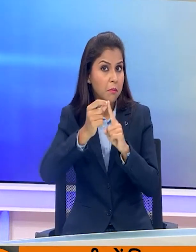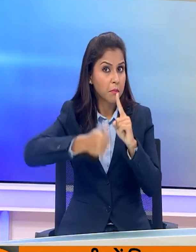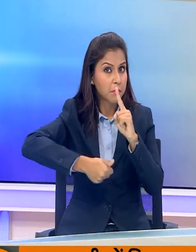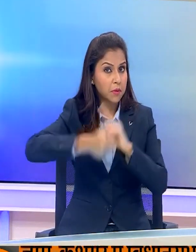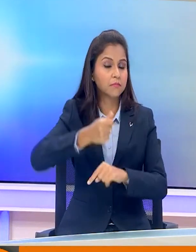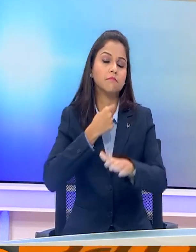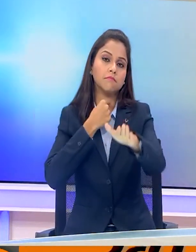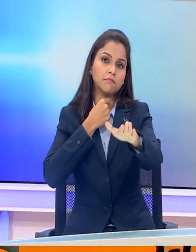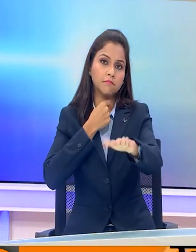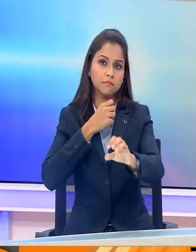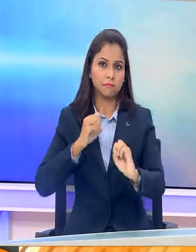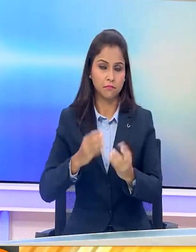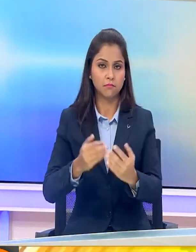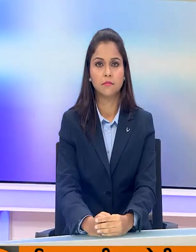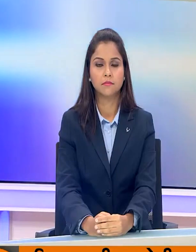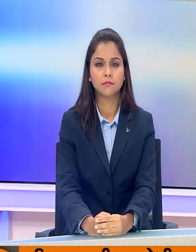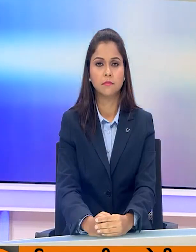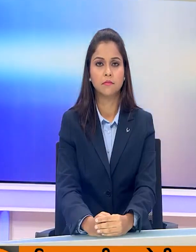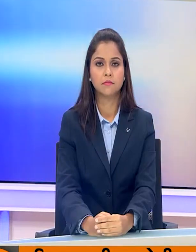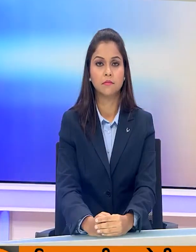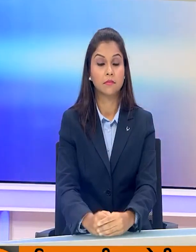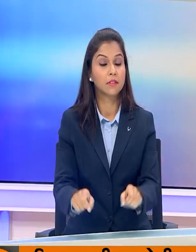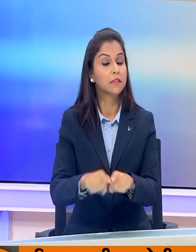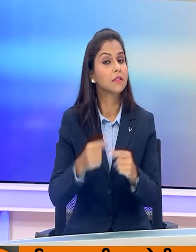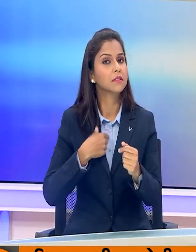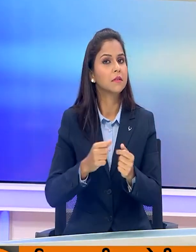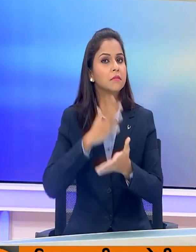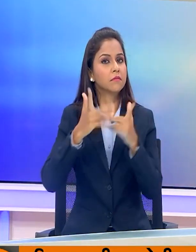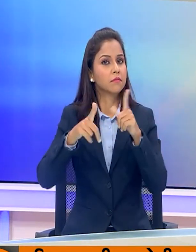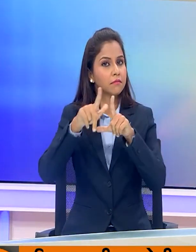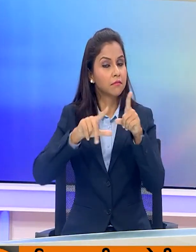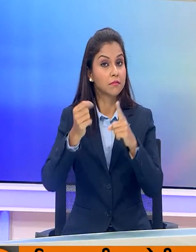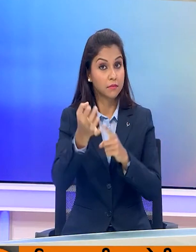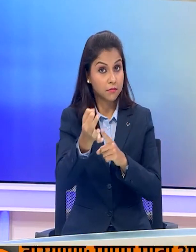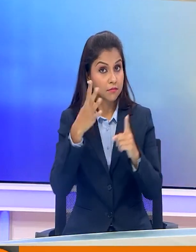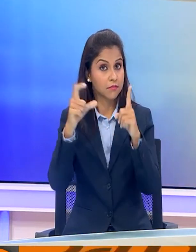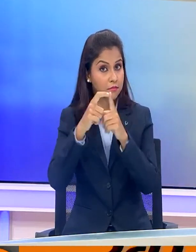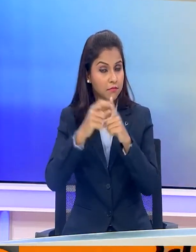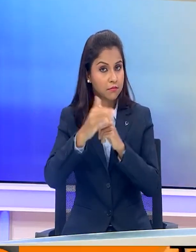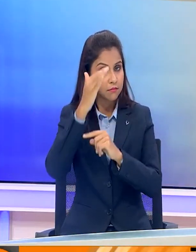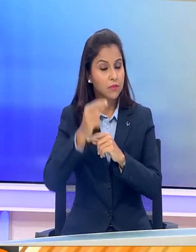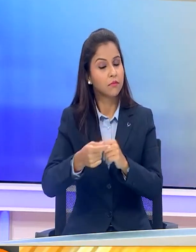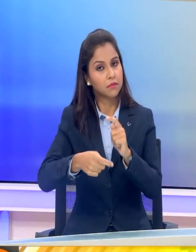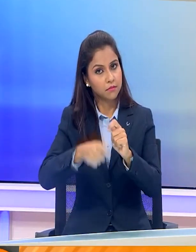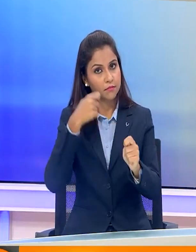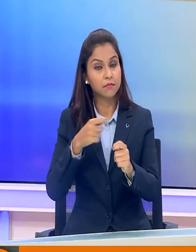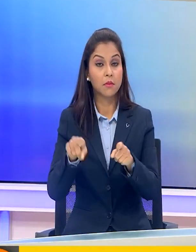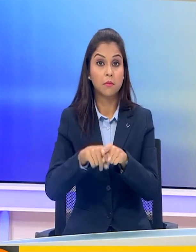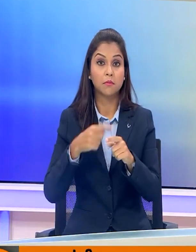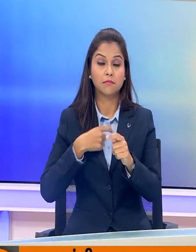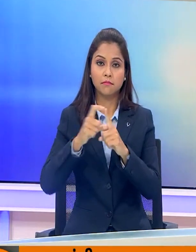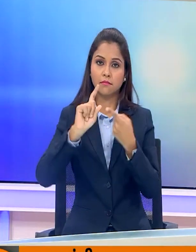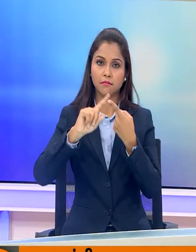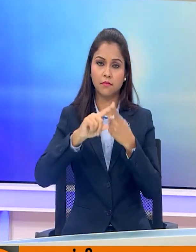शपत ली थी इसी के साथ संकीतिक भाष्व के इस विशेश पुलेटिन में फिल हाल इतना ही मुझे